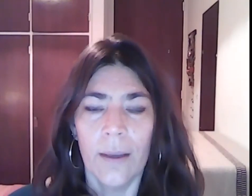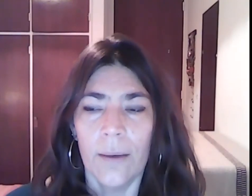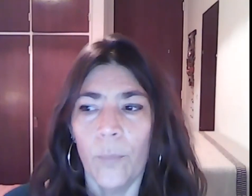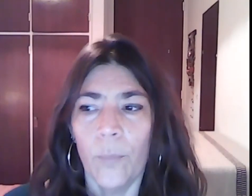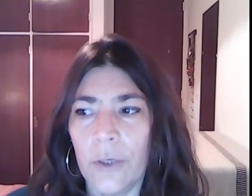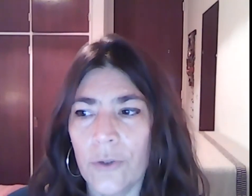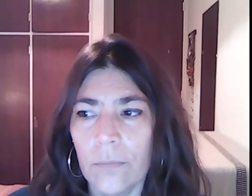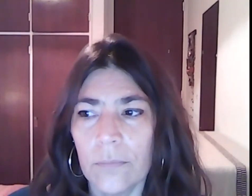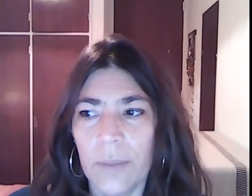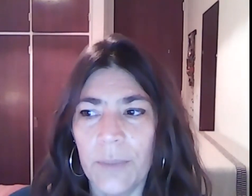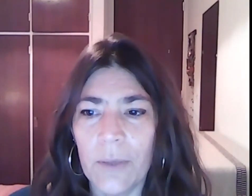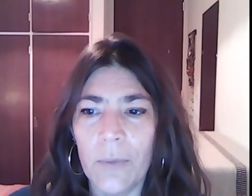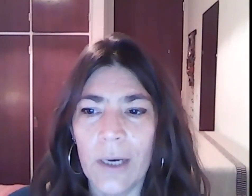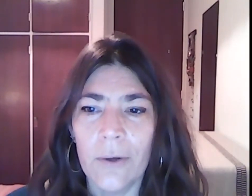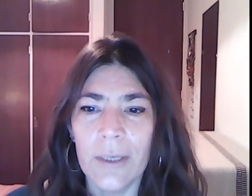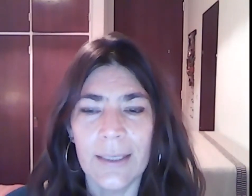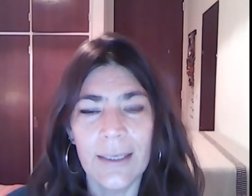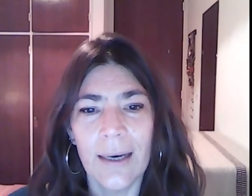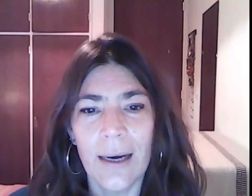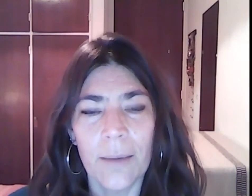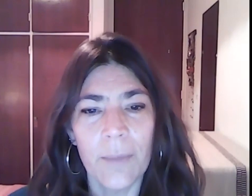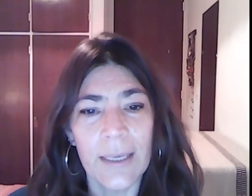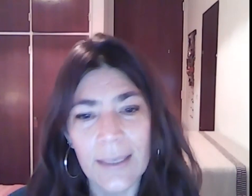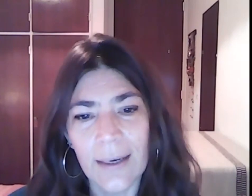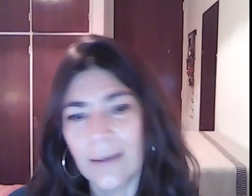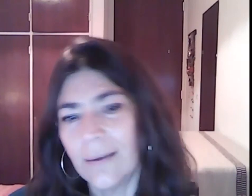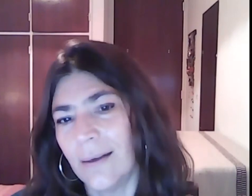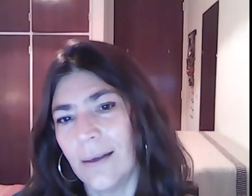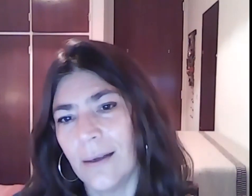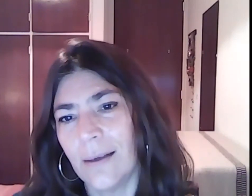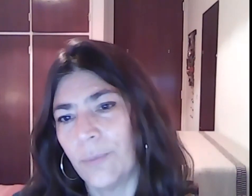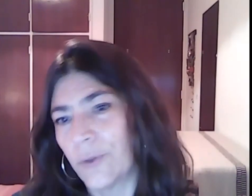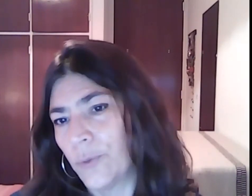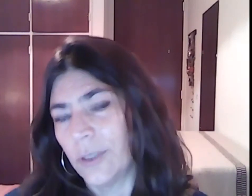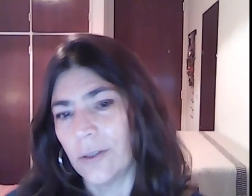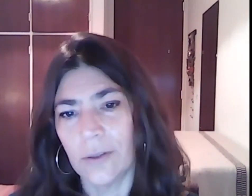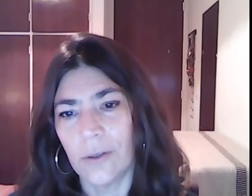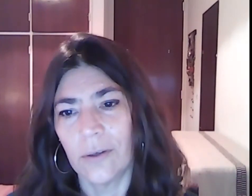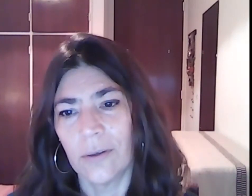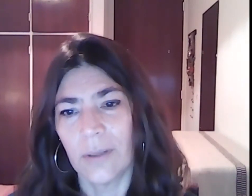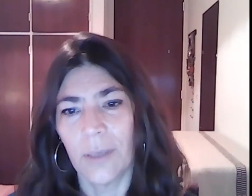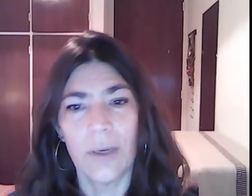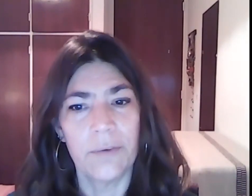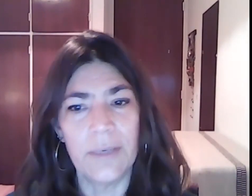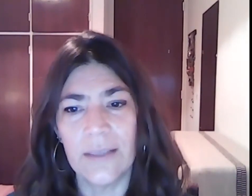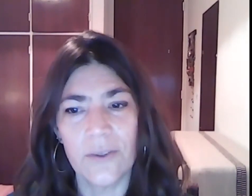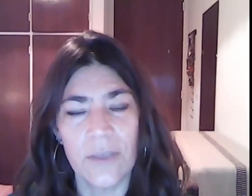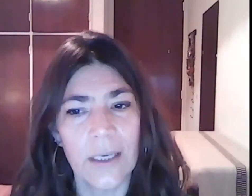Bueno, yo, en primer lugar, lo que quería plantear, por supuesto, digamos, las felicitaciones a los